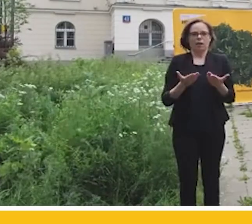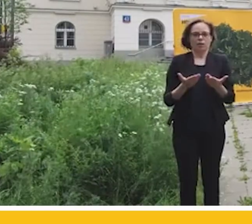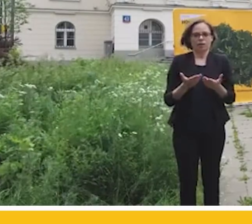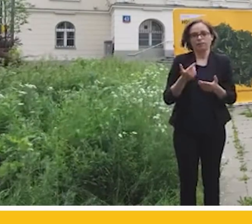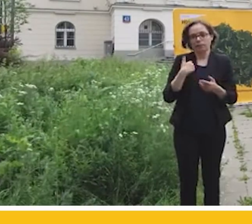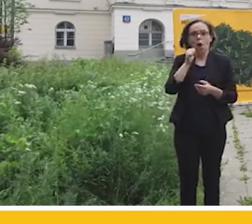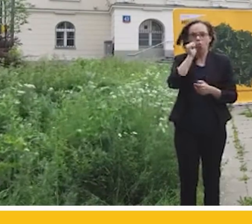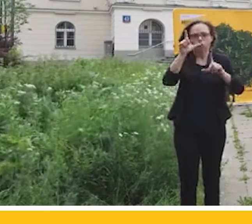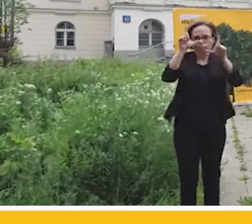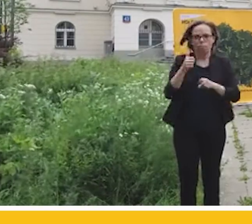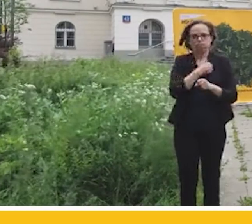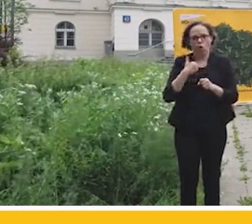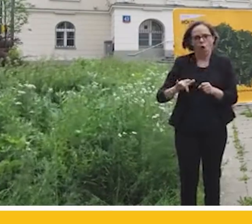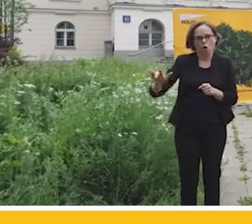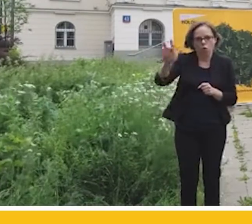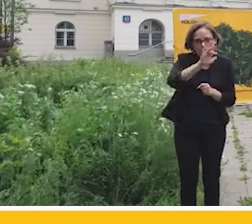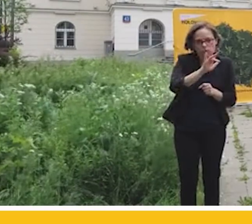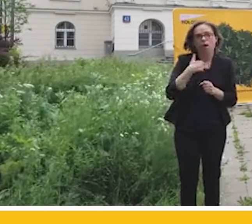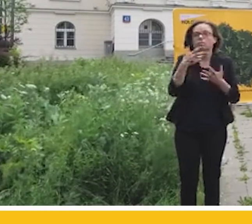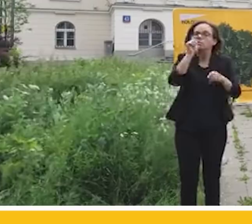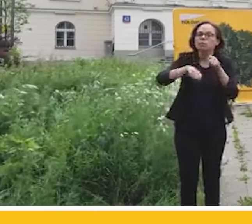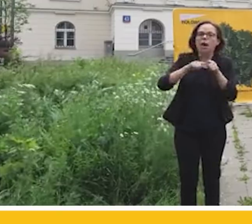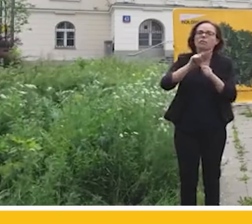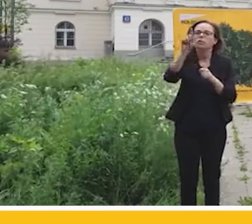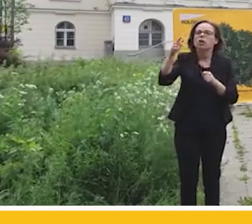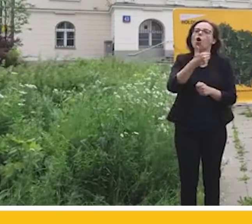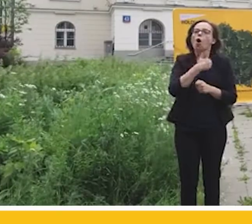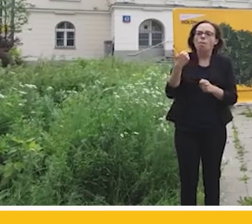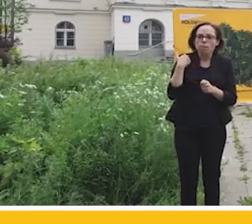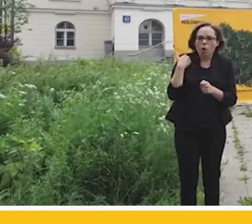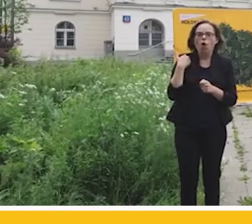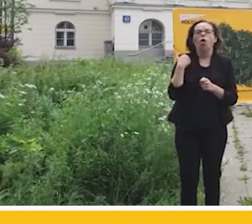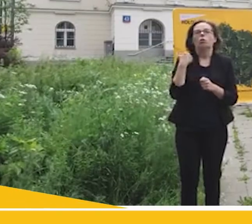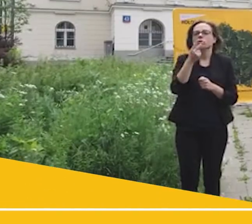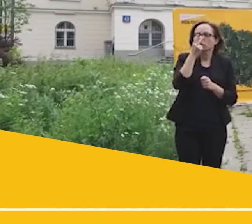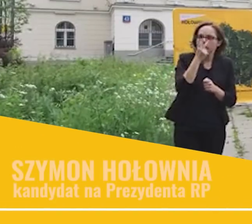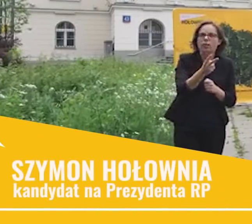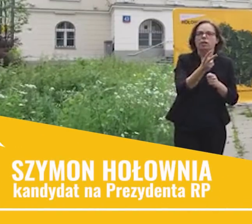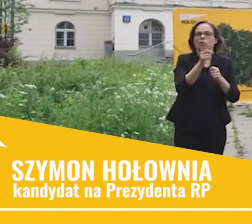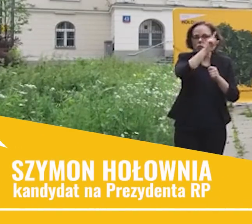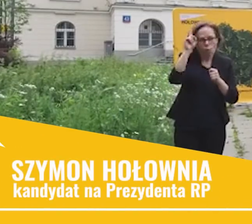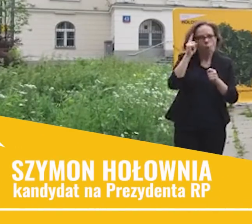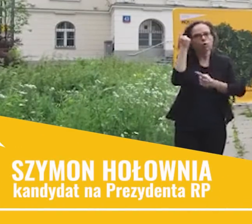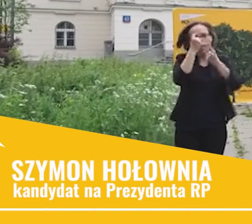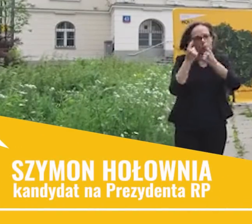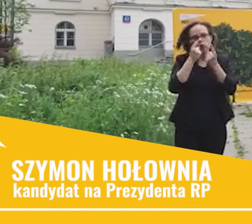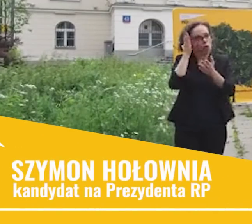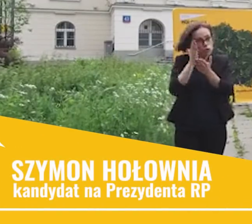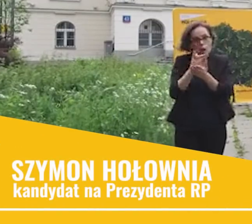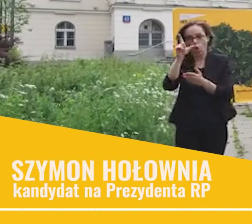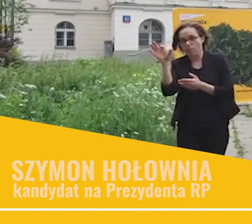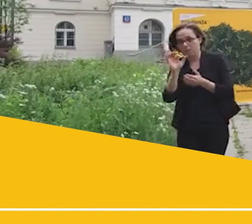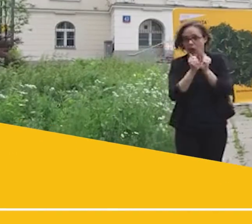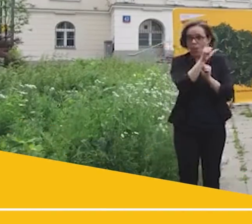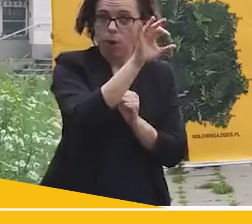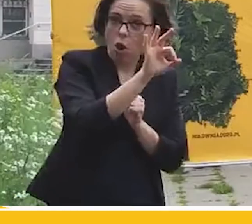żeby sprawdzić, czy jest w Polsce jakaś inna Polska poza Polską Prawa i Sprawiedliwości i Polską Platformy Obywatelskiej.